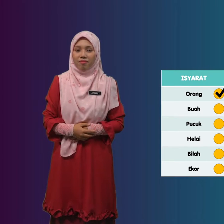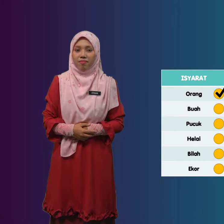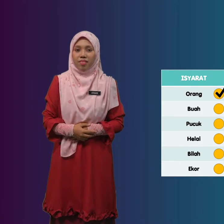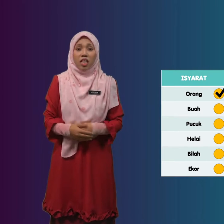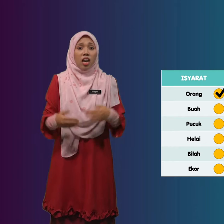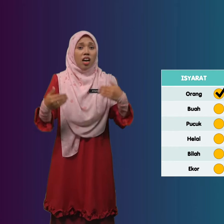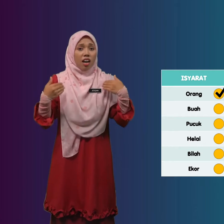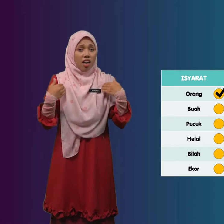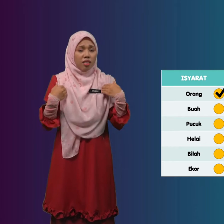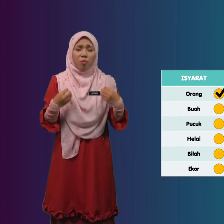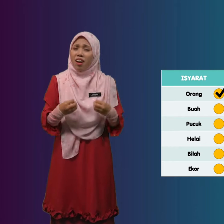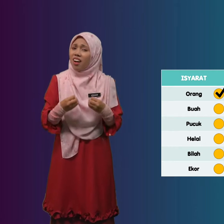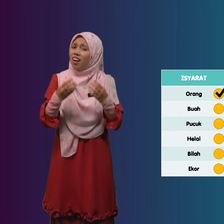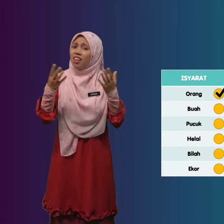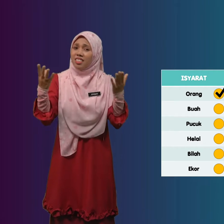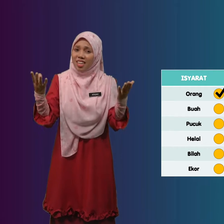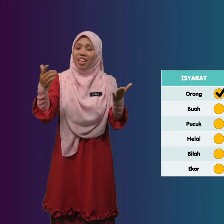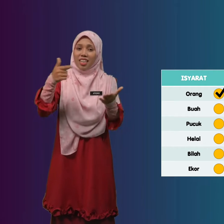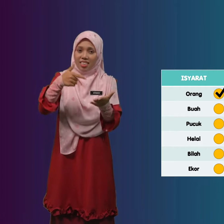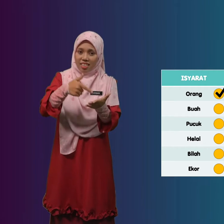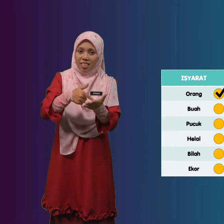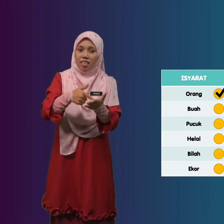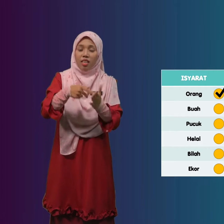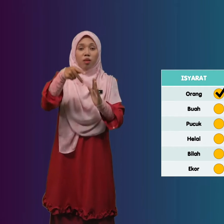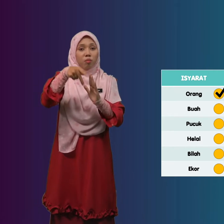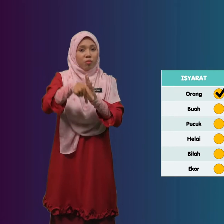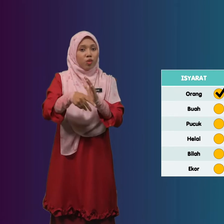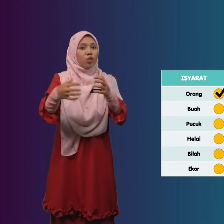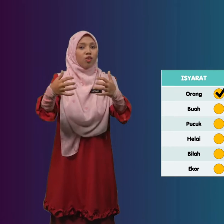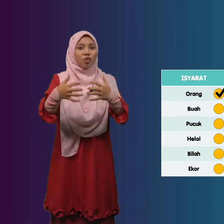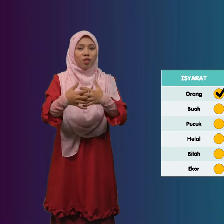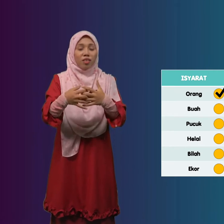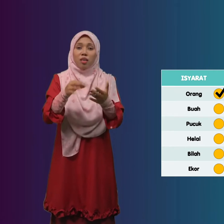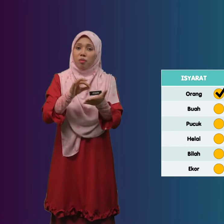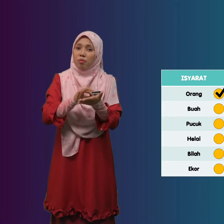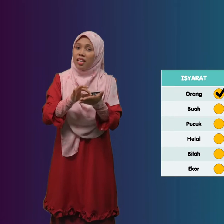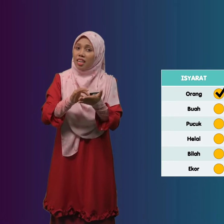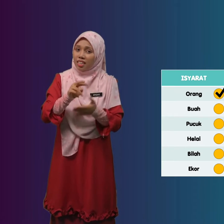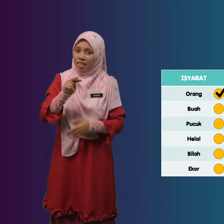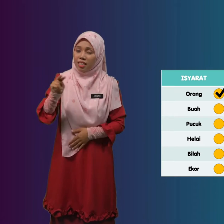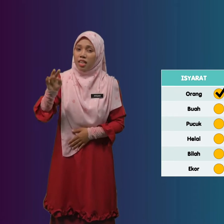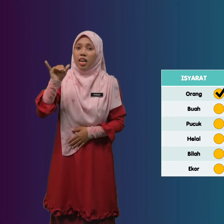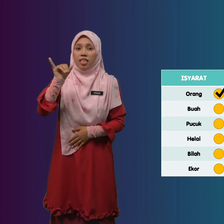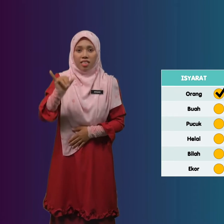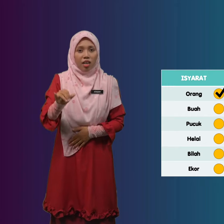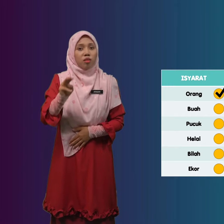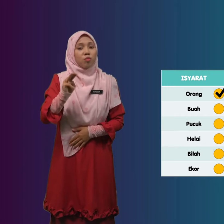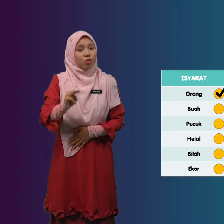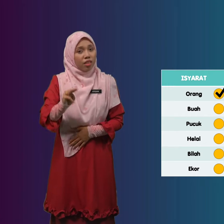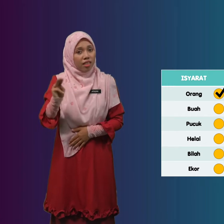Ada Banyak Lagi Penjodoh Bilangan Yang Murid